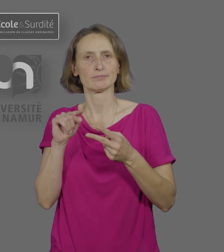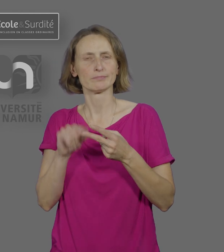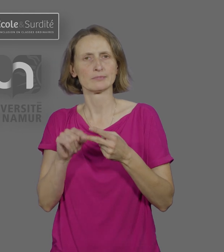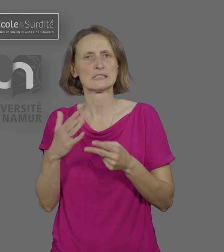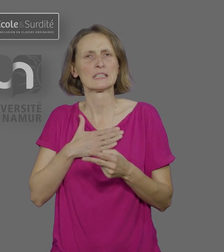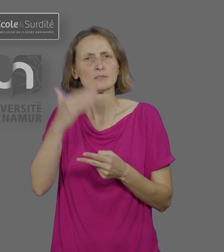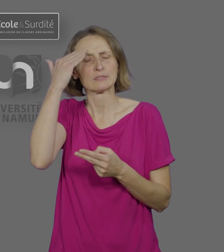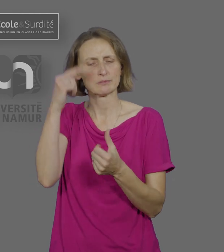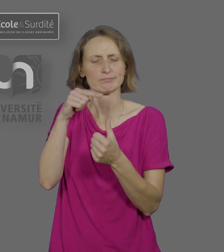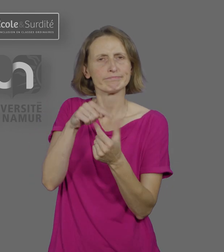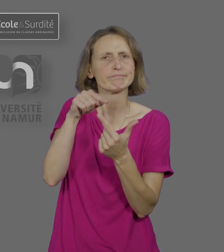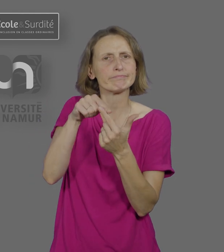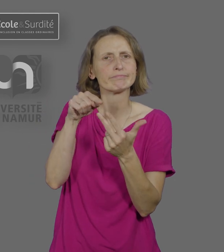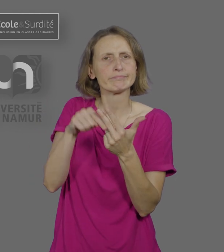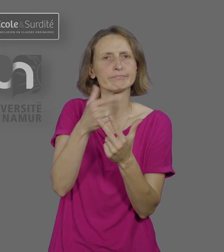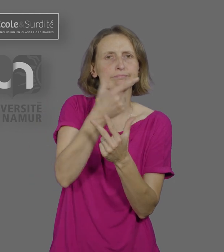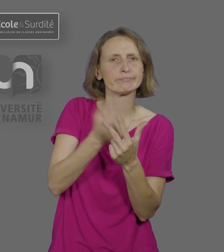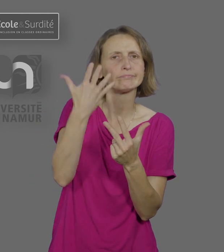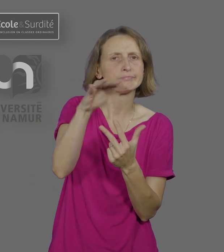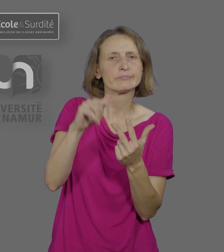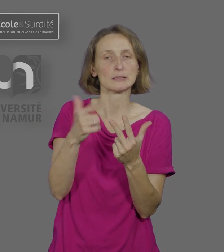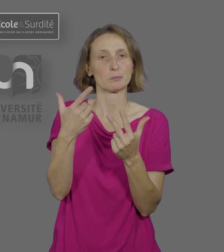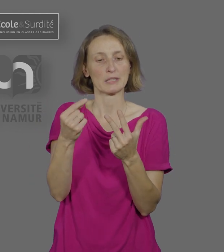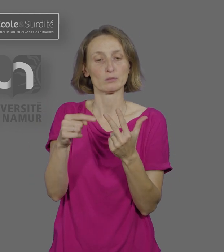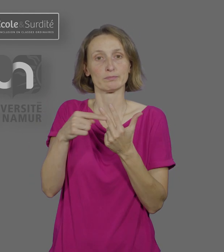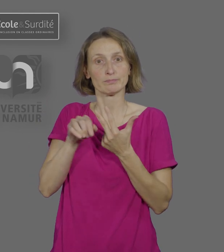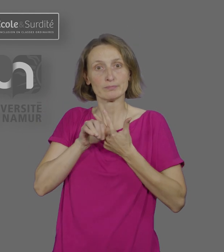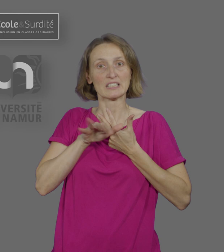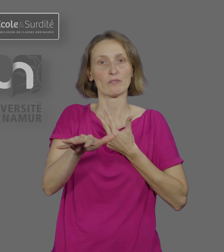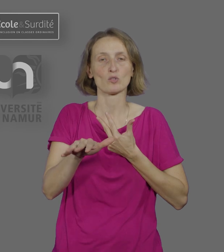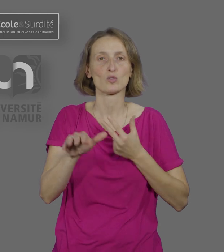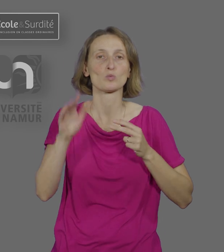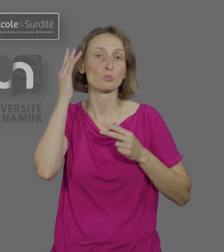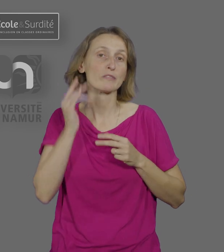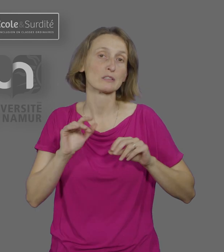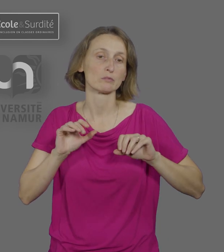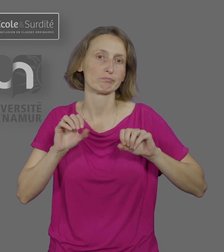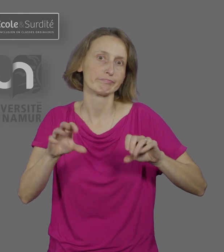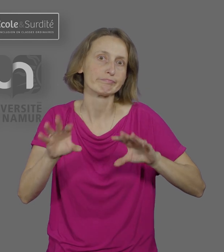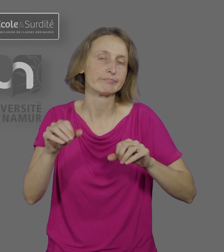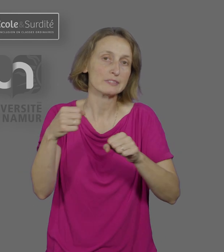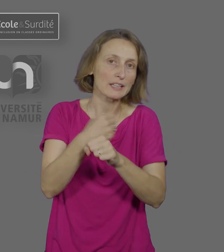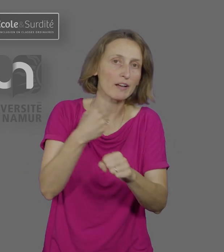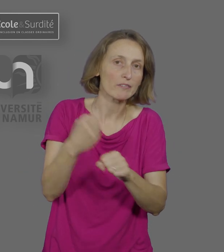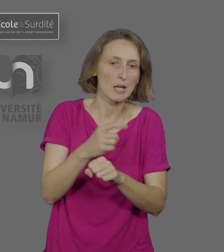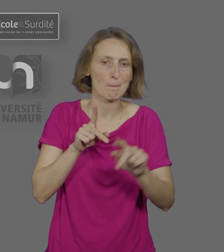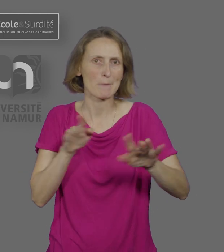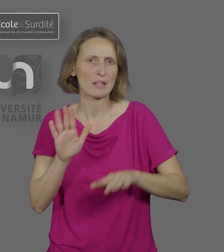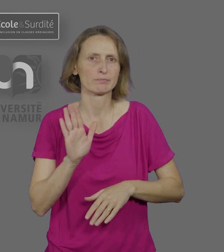La seconde partie explore les implications concrètes de ces fondements et de leur articulation sur les pratiques